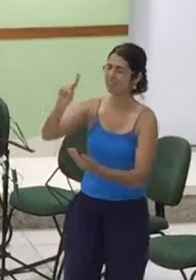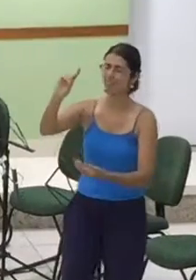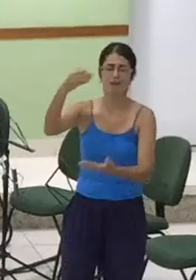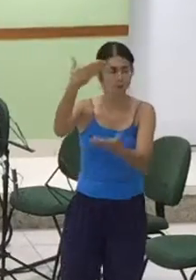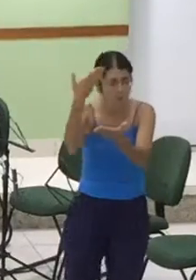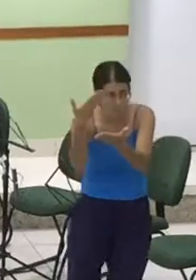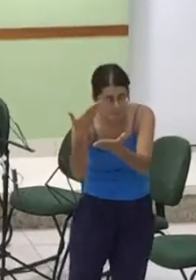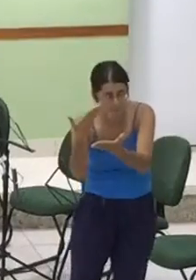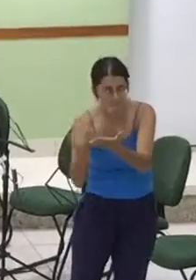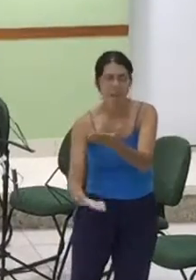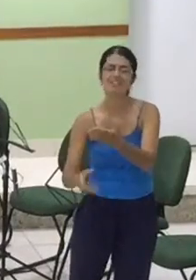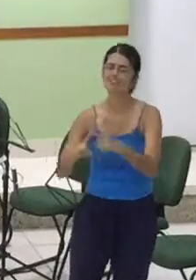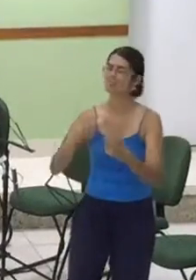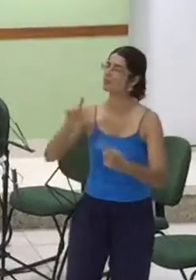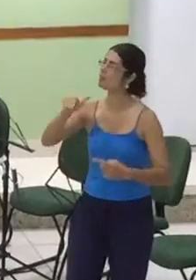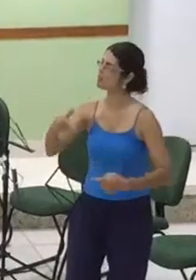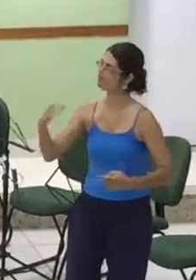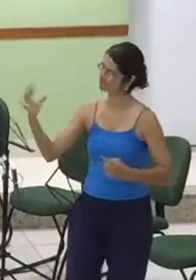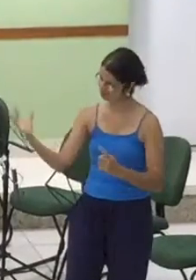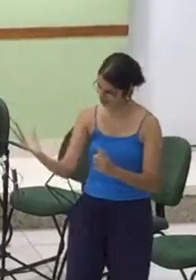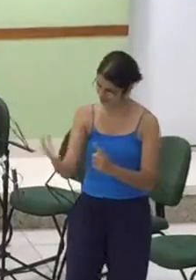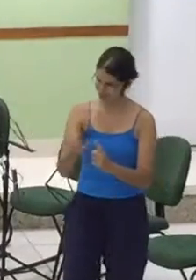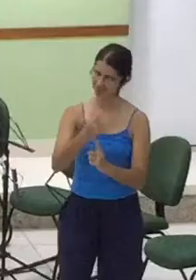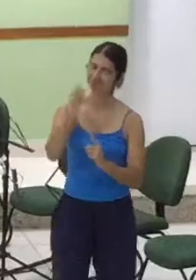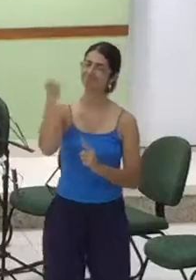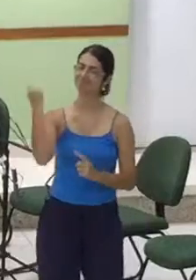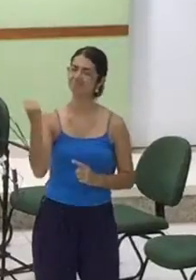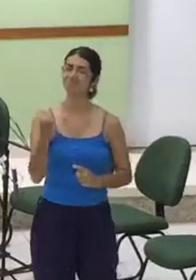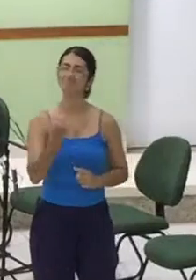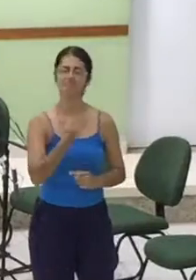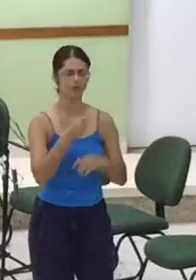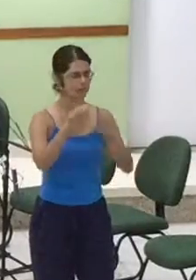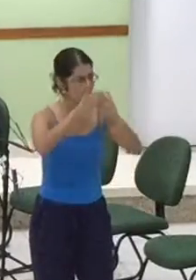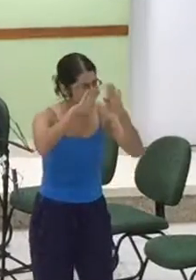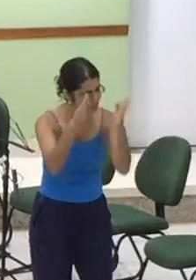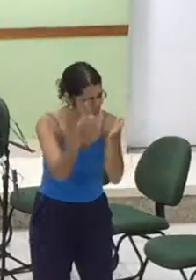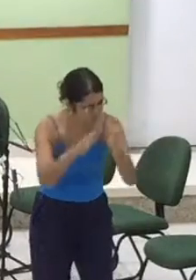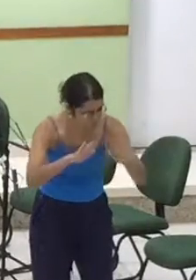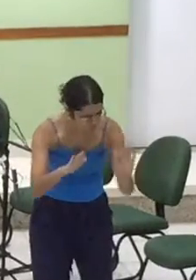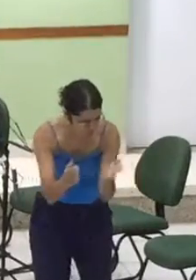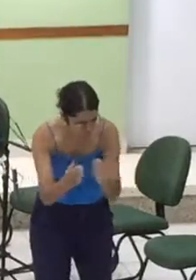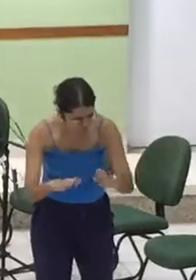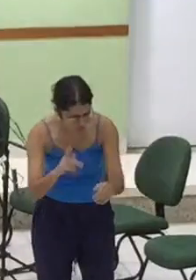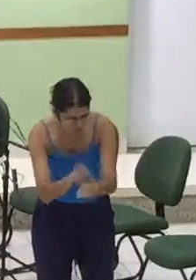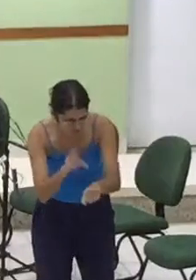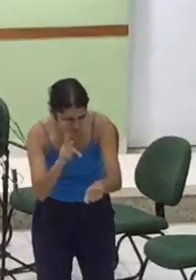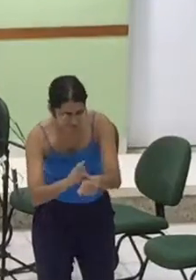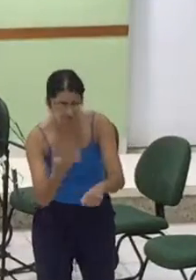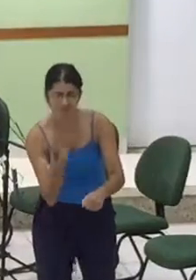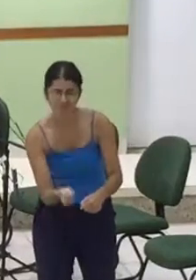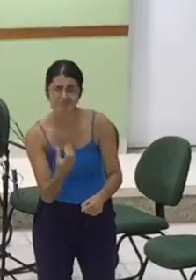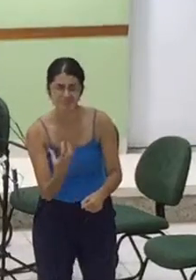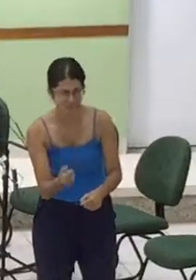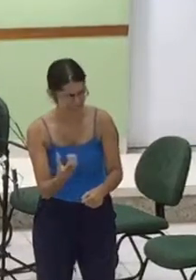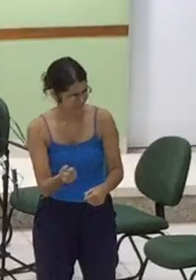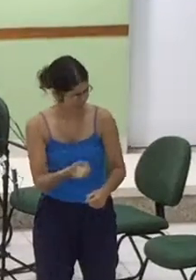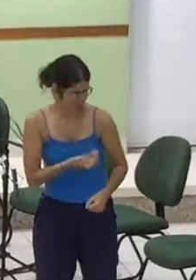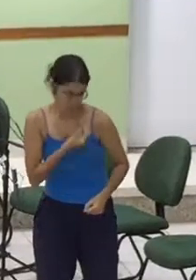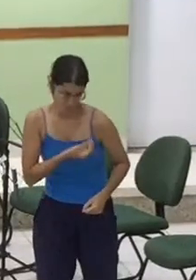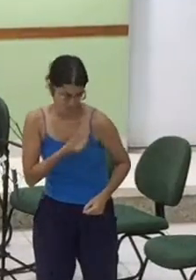O vaso de alabajo Tem que ser lutado